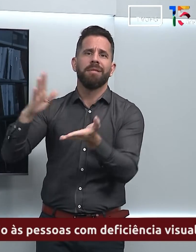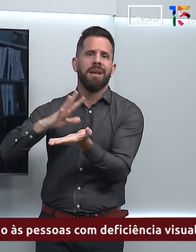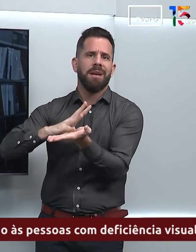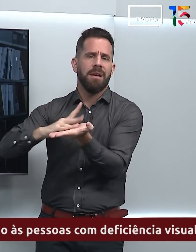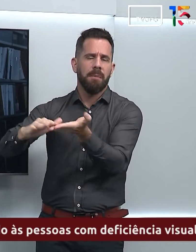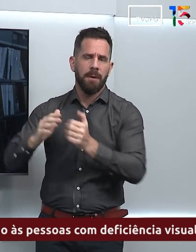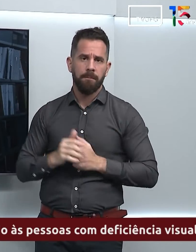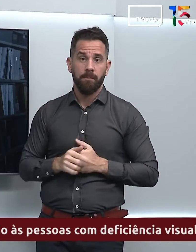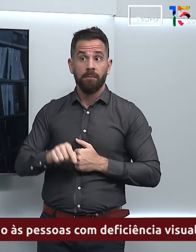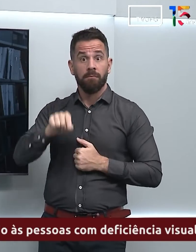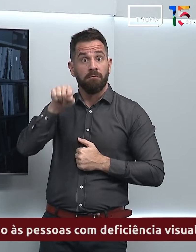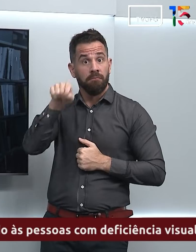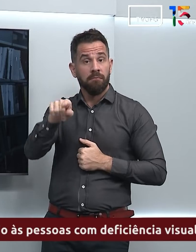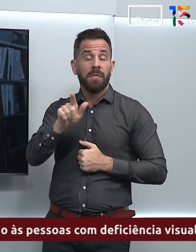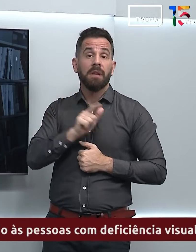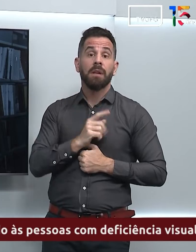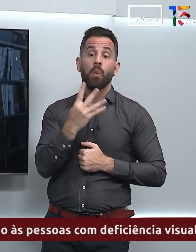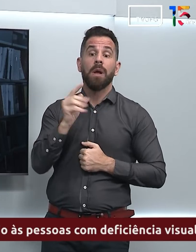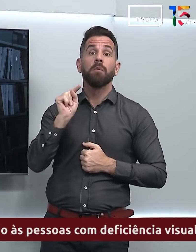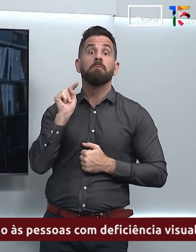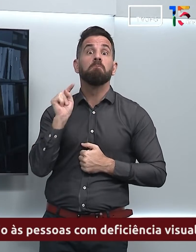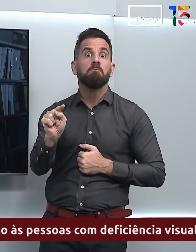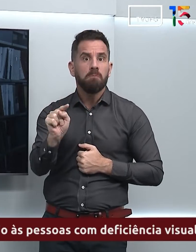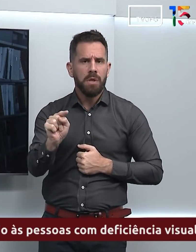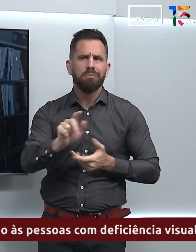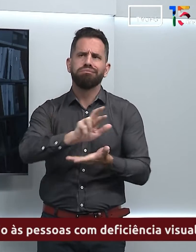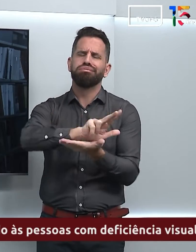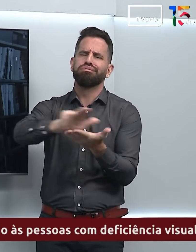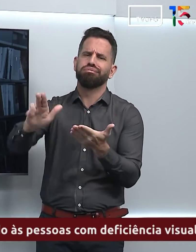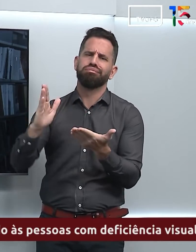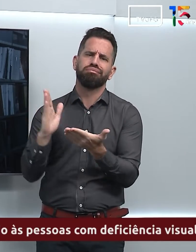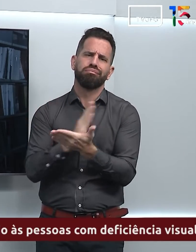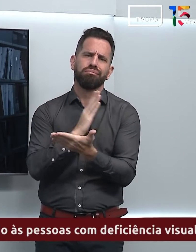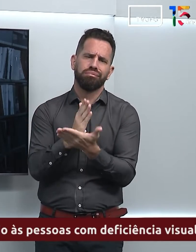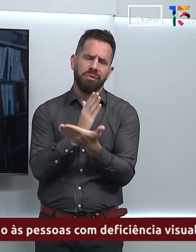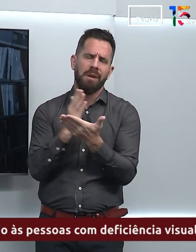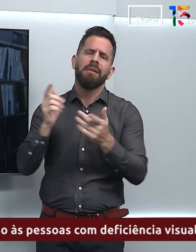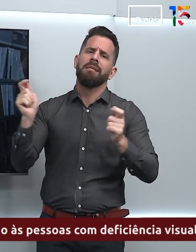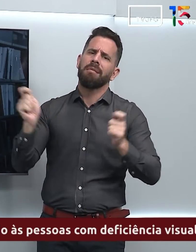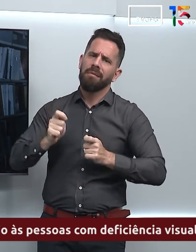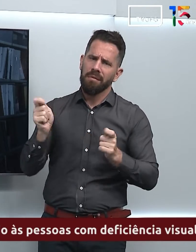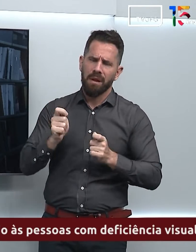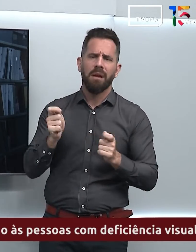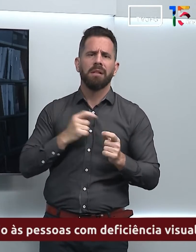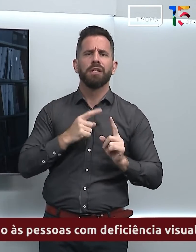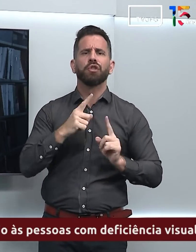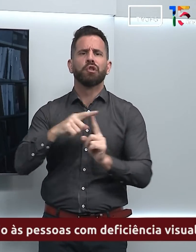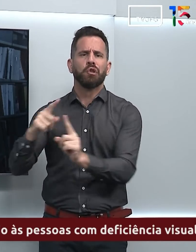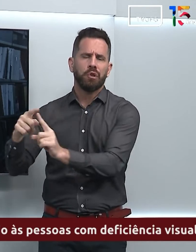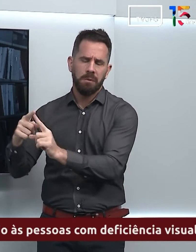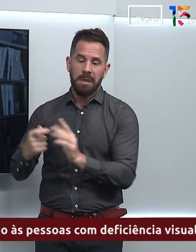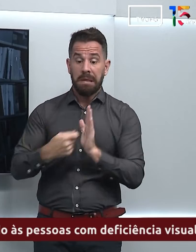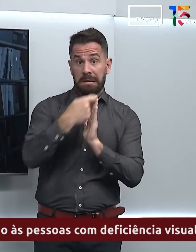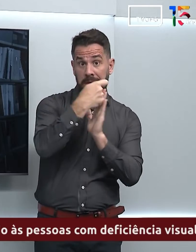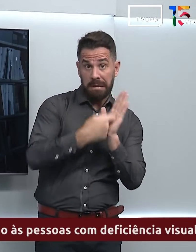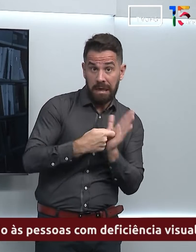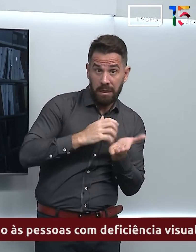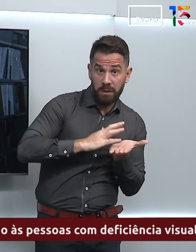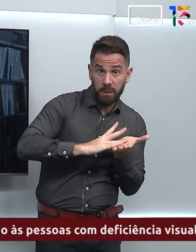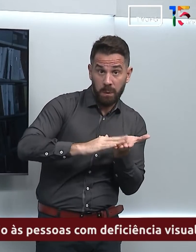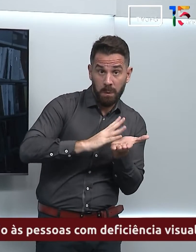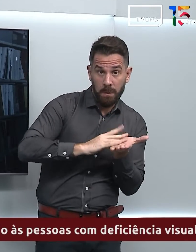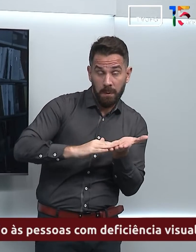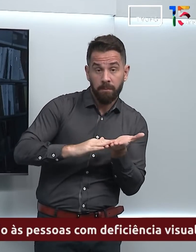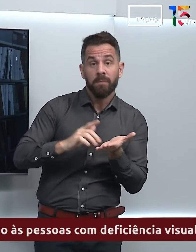acervo de 4 mil exemplares e são vários formatos disponíveis. Tem textos em Braille, tem